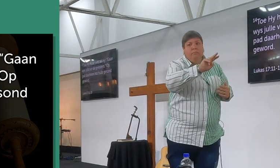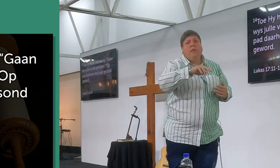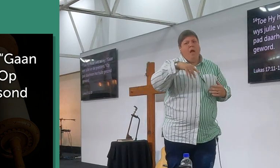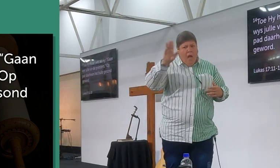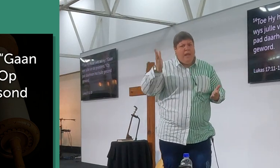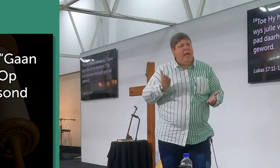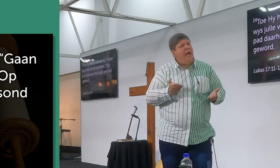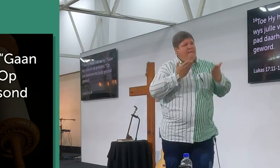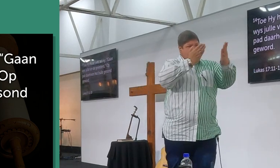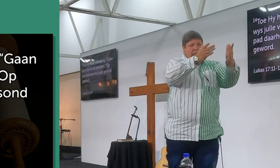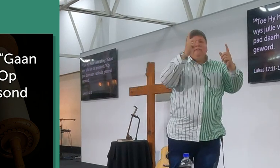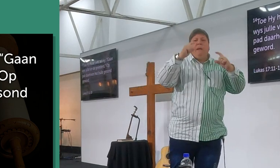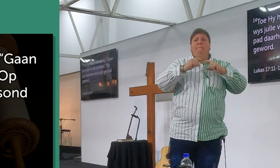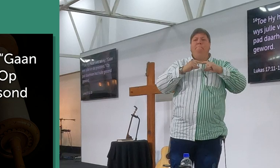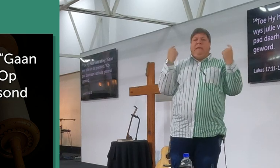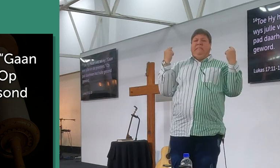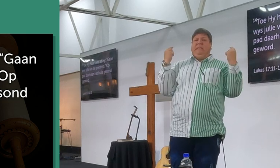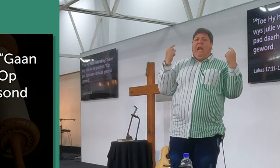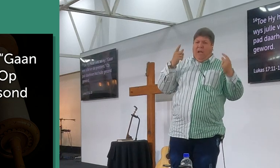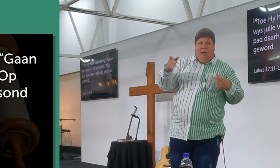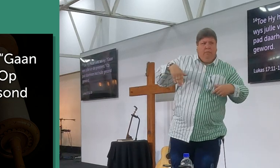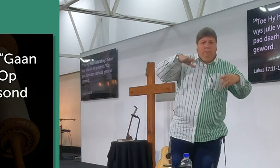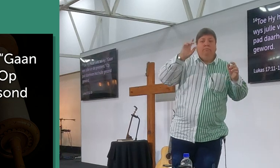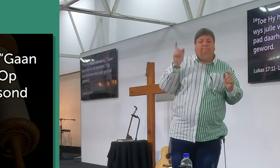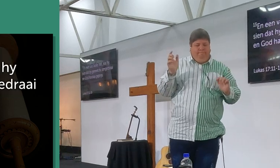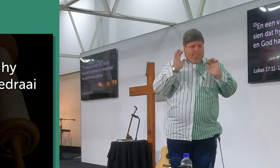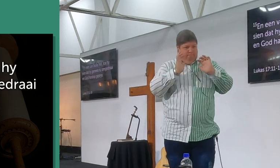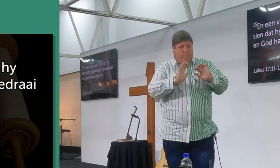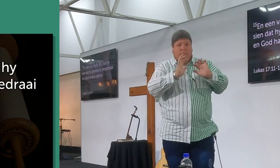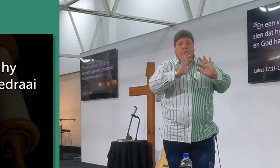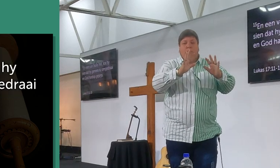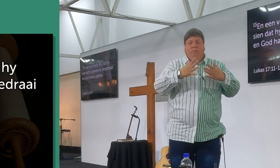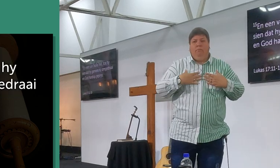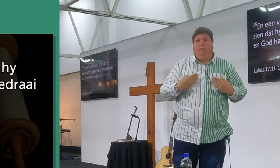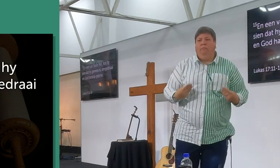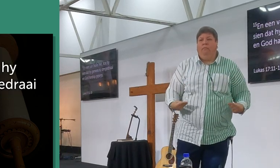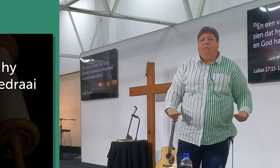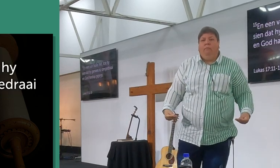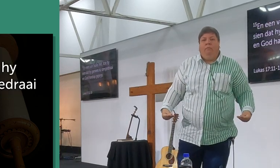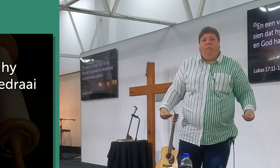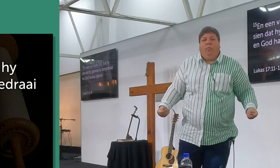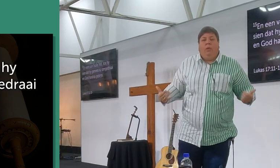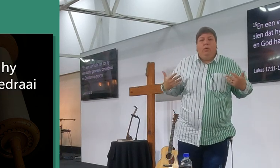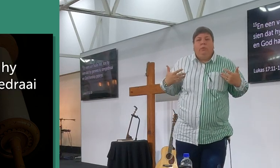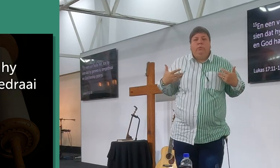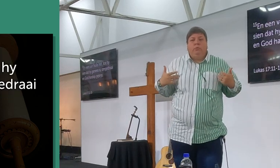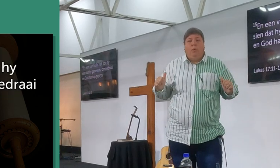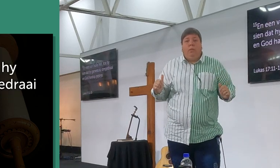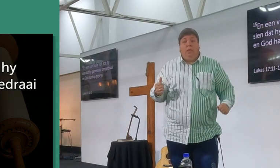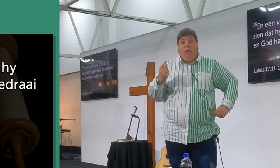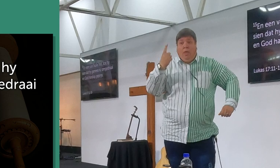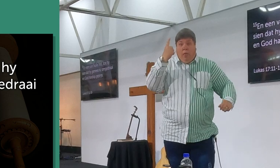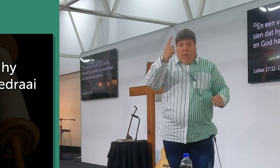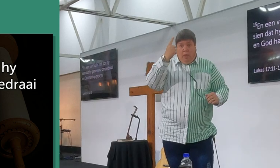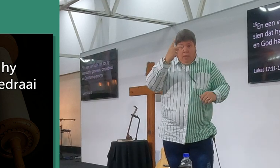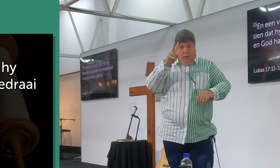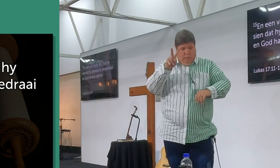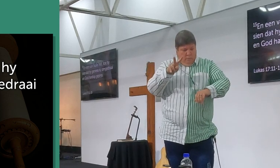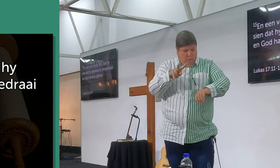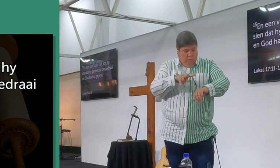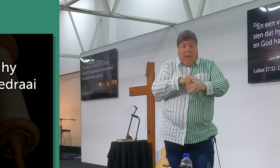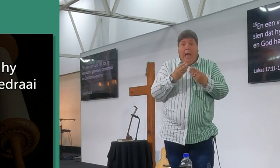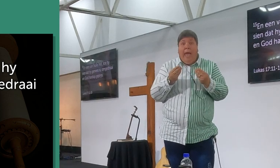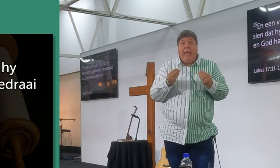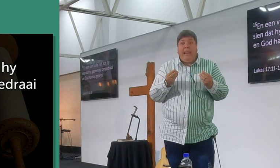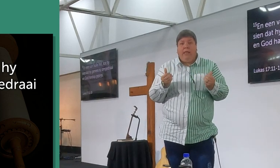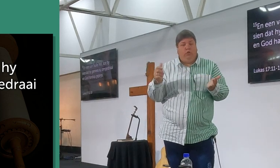weis jylle vir die priesters, op pad daarin, het hulle gesond geword, een van hulle het, toe hy sien dat hy genees